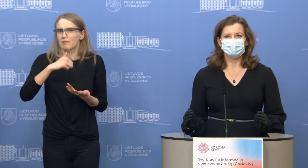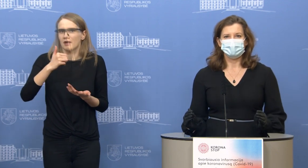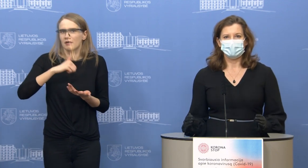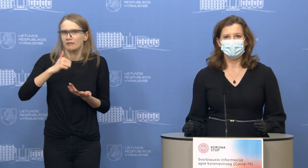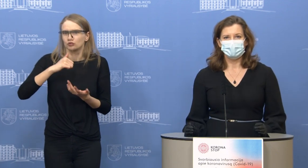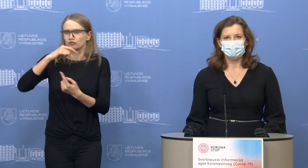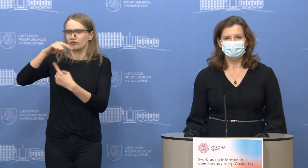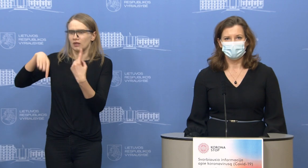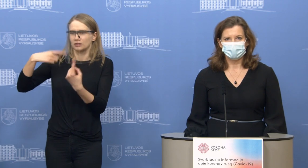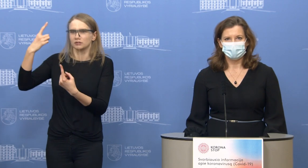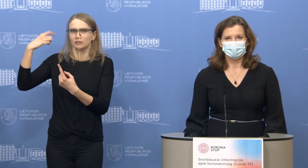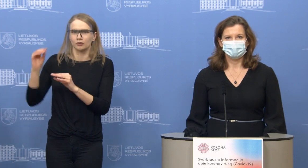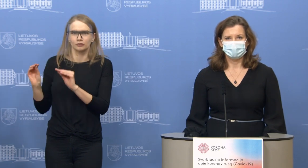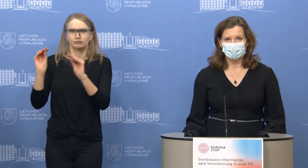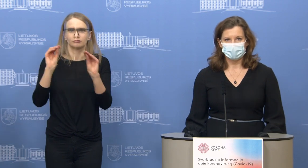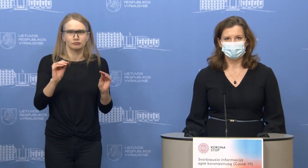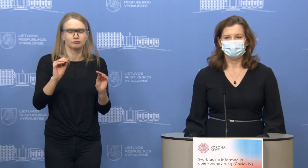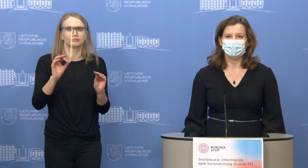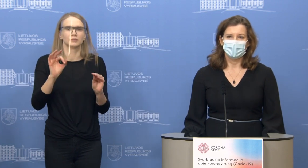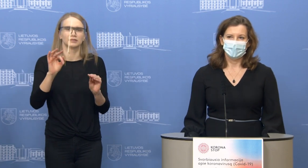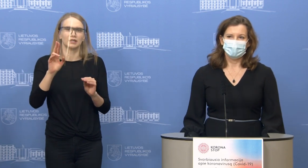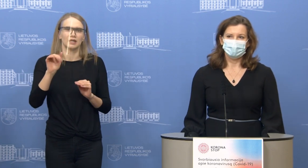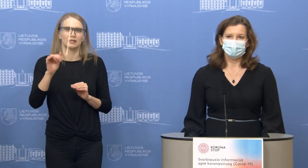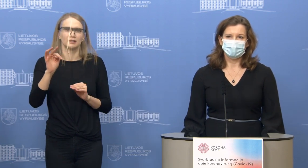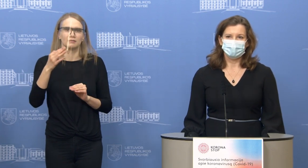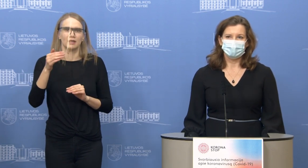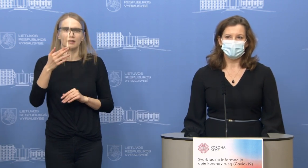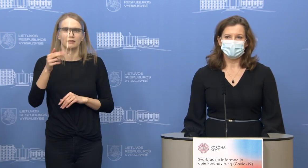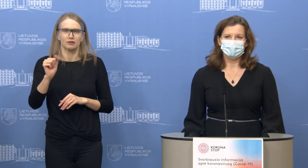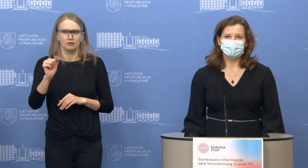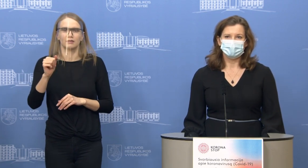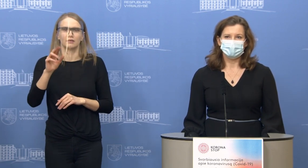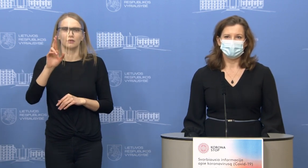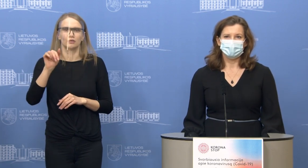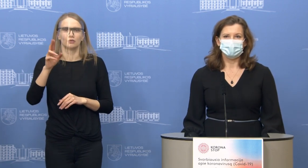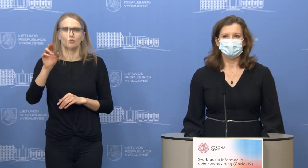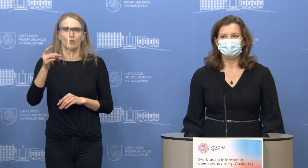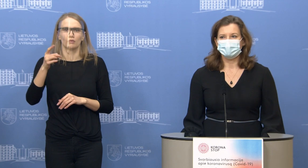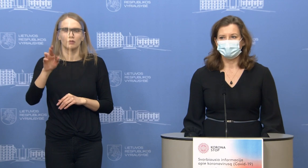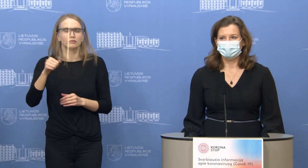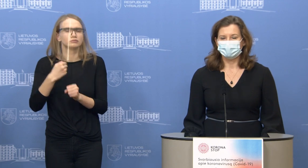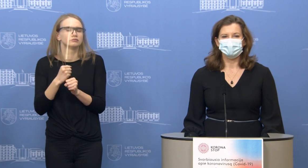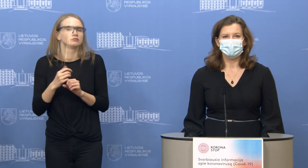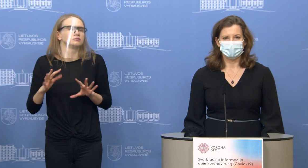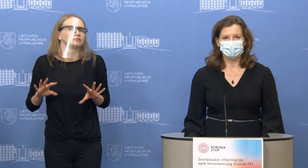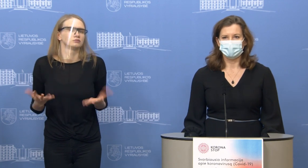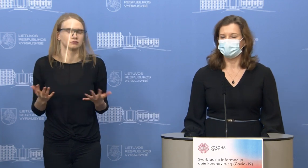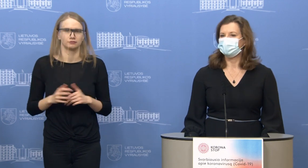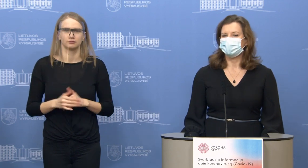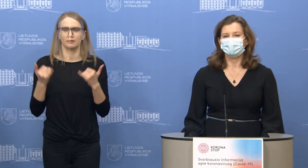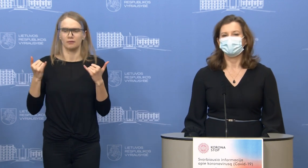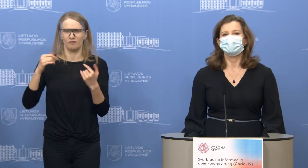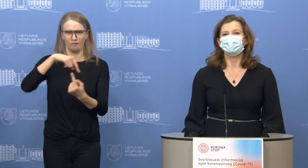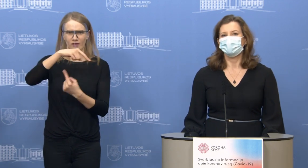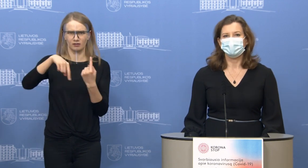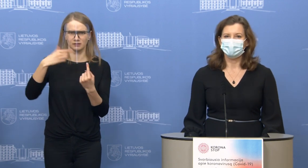skaitmeninę rinkodarą tai parduotuviai. Ir noriu pasakyti, kad labai nemažai verslų iki šiol galvoju,